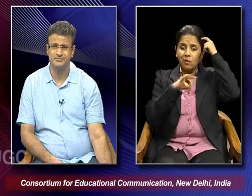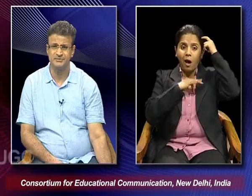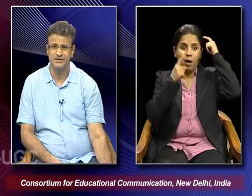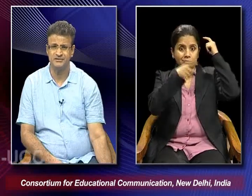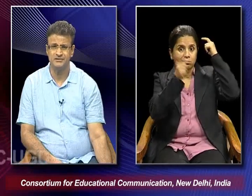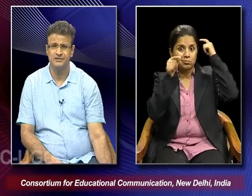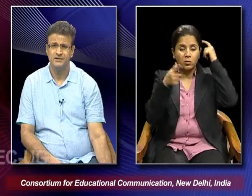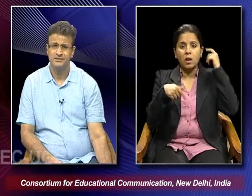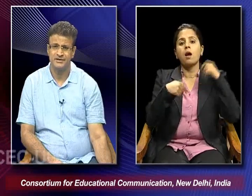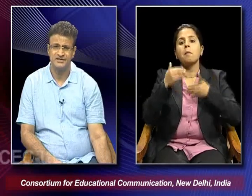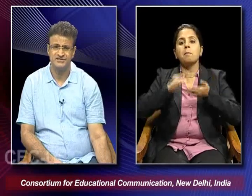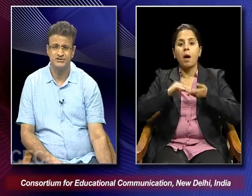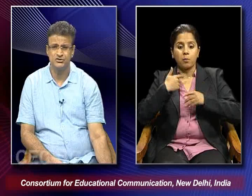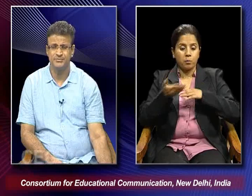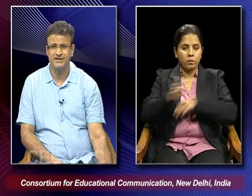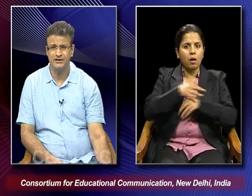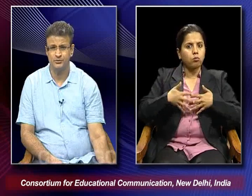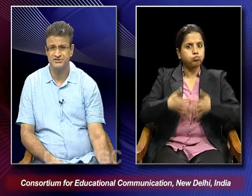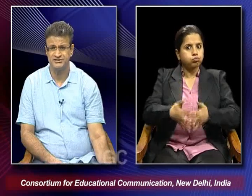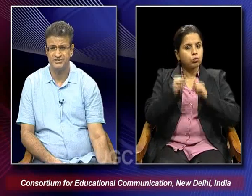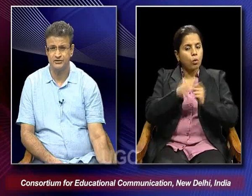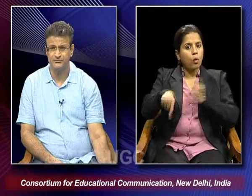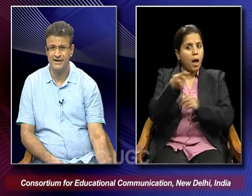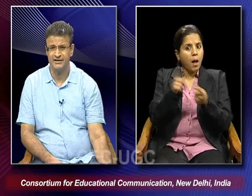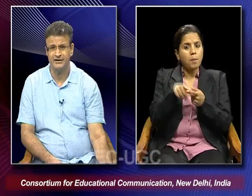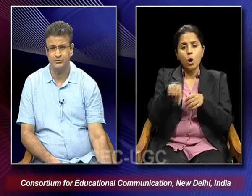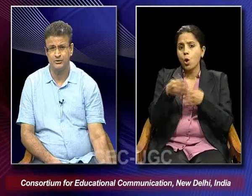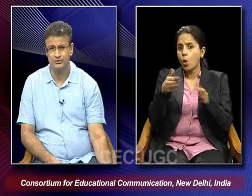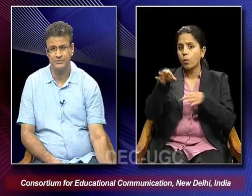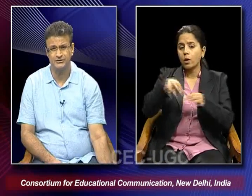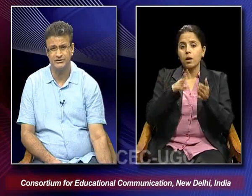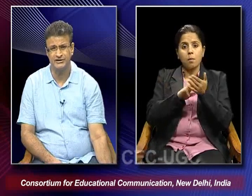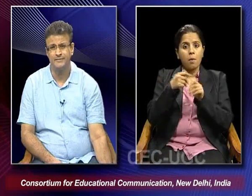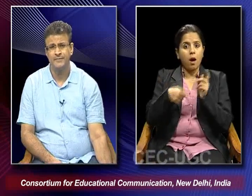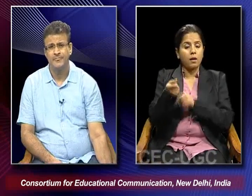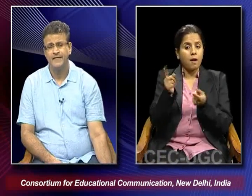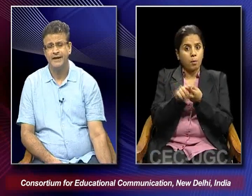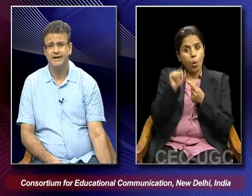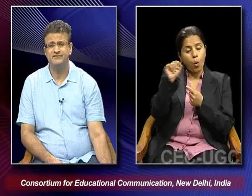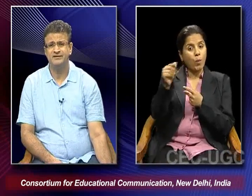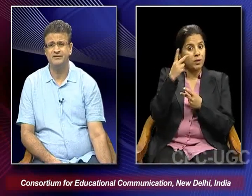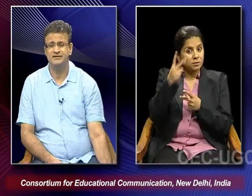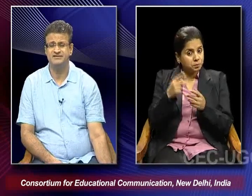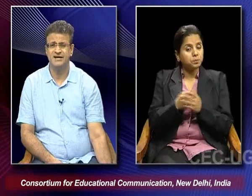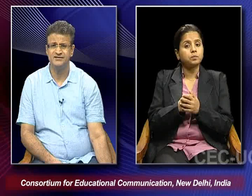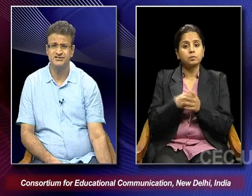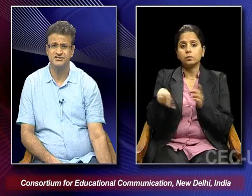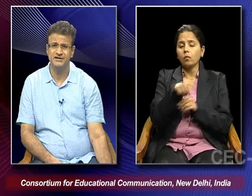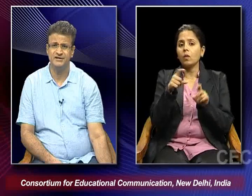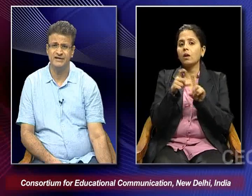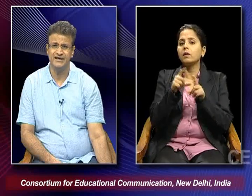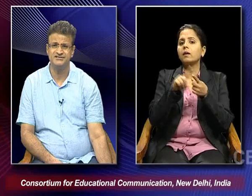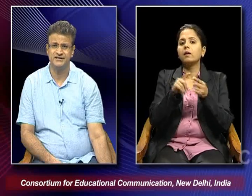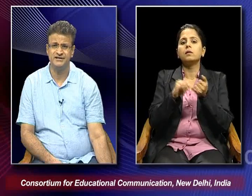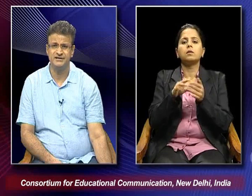in premarital pregnancies of Pina in Open City and of Maria in Umberto D. And when De Santis